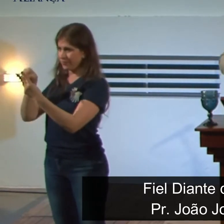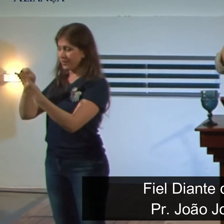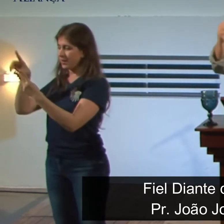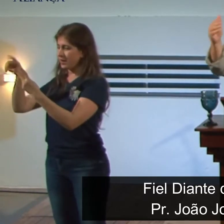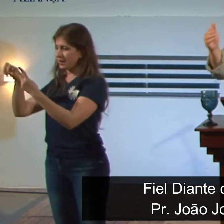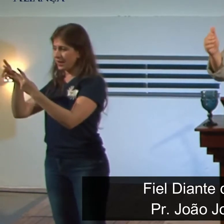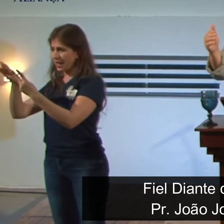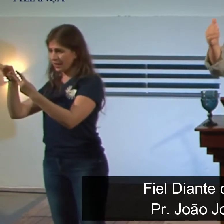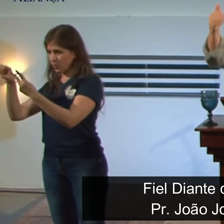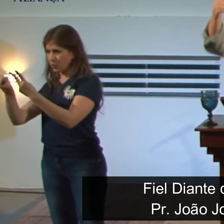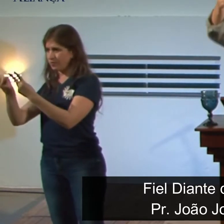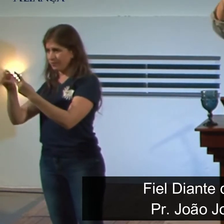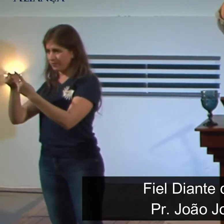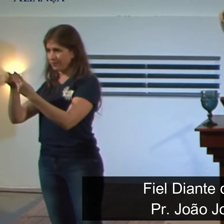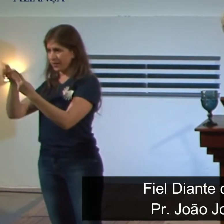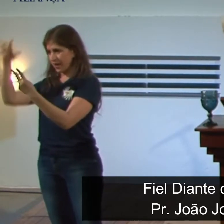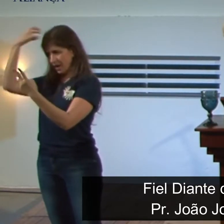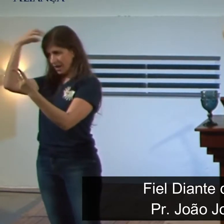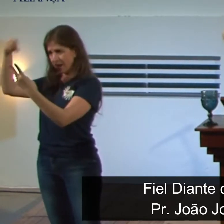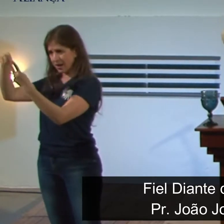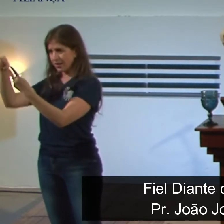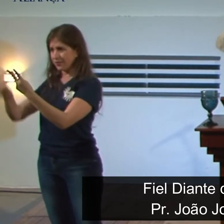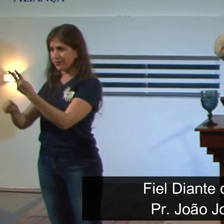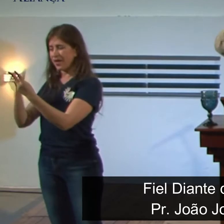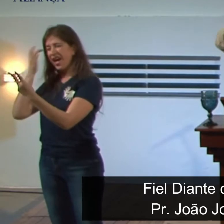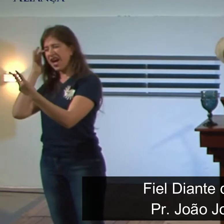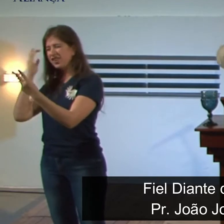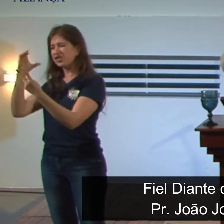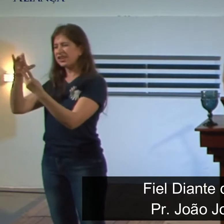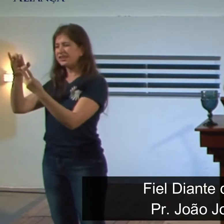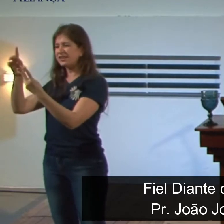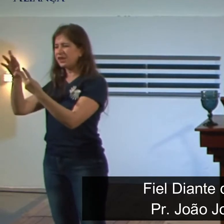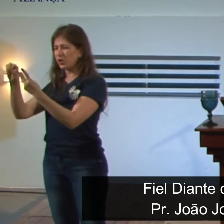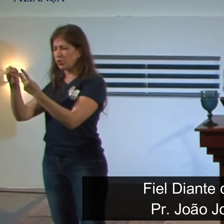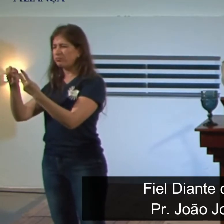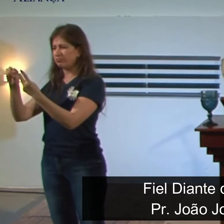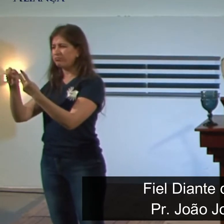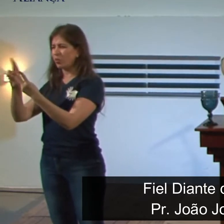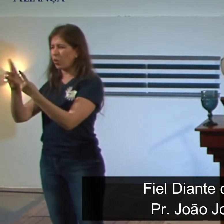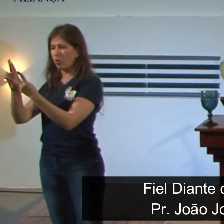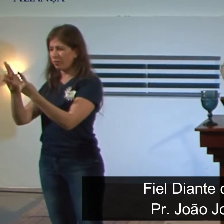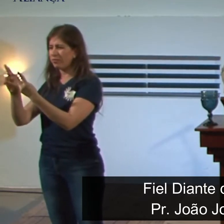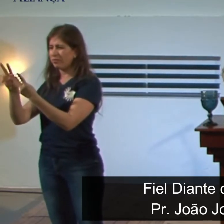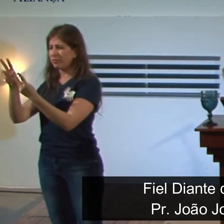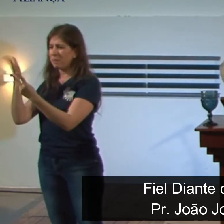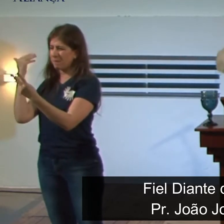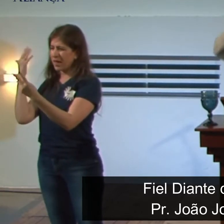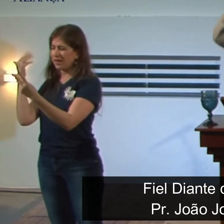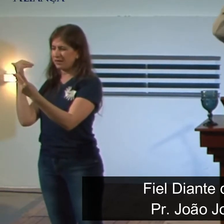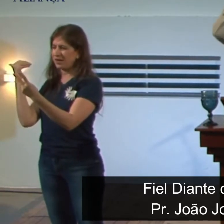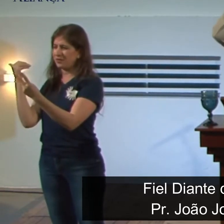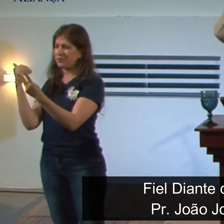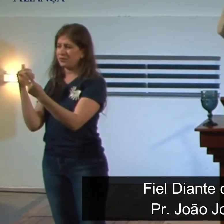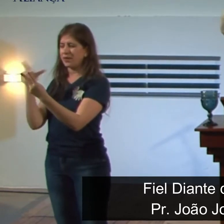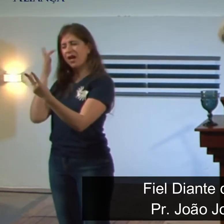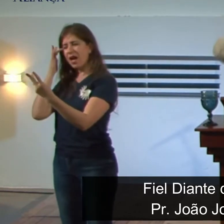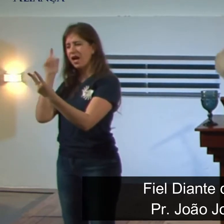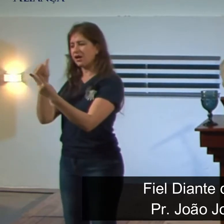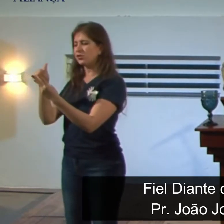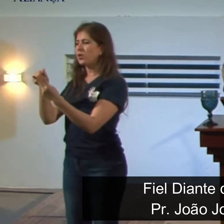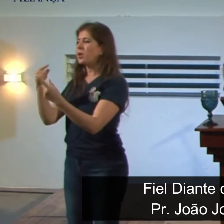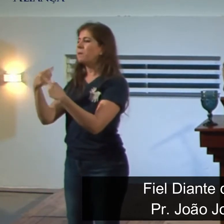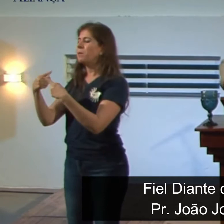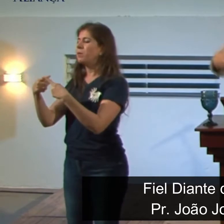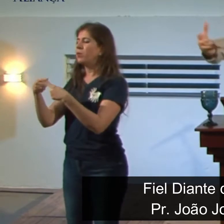Dário aqui, alguns estudiosos acreditam que é o próprio Ciro, persa, no ano 539, a Pérsia